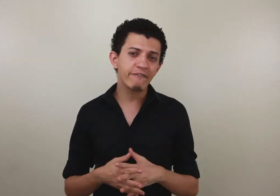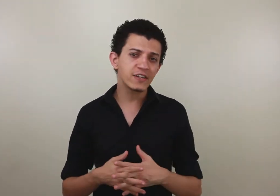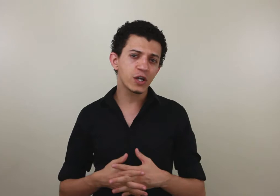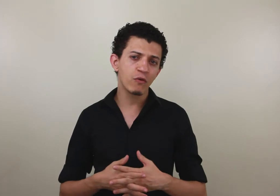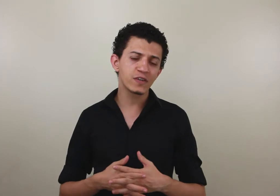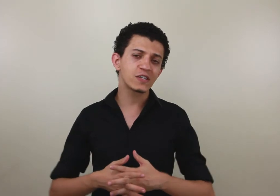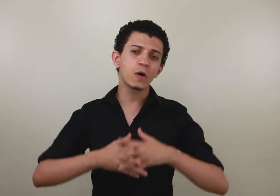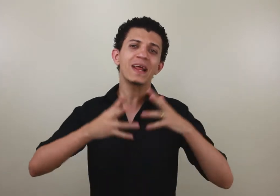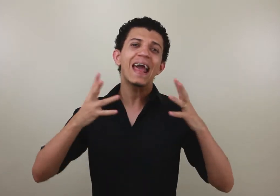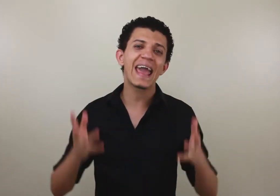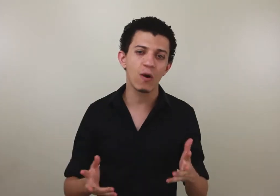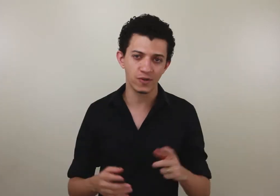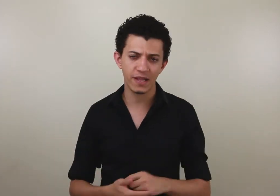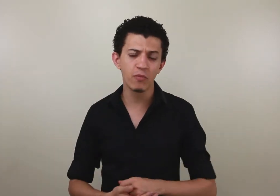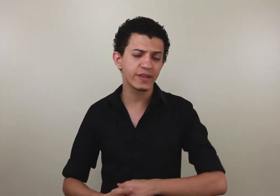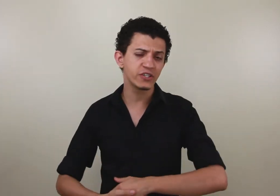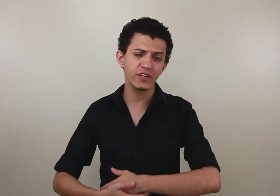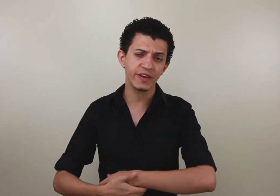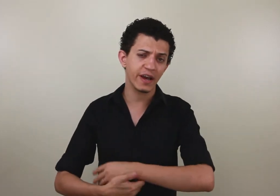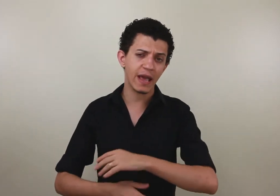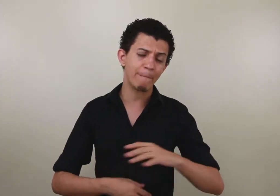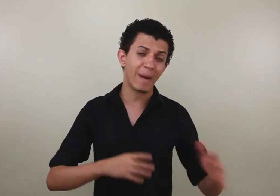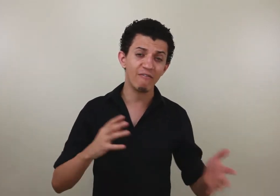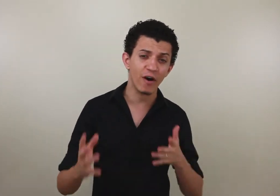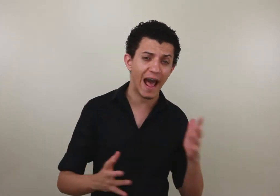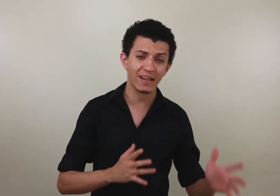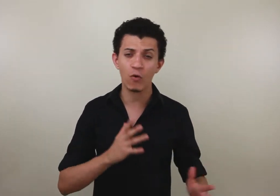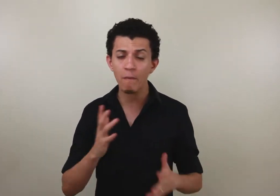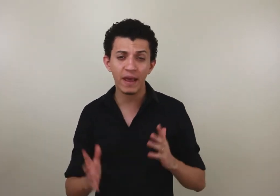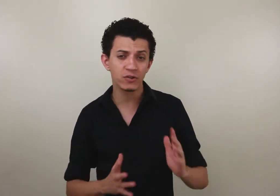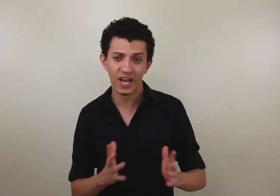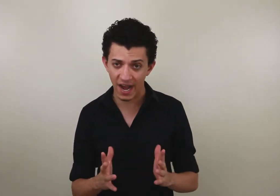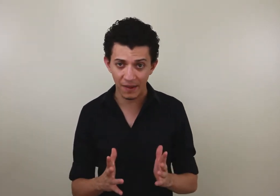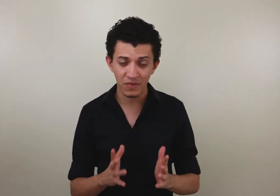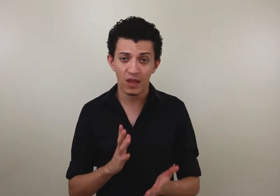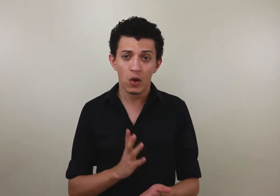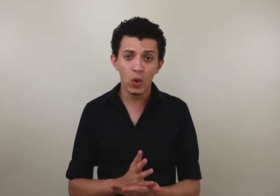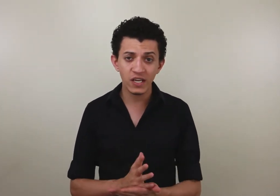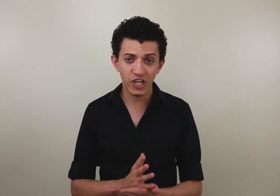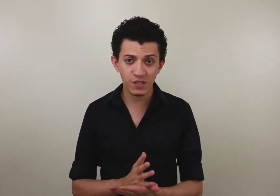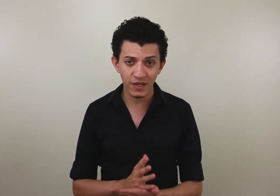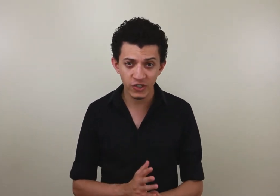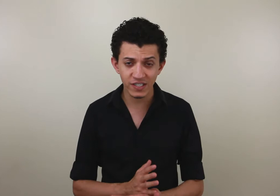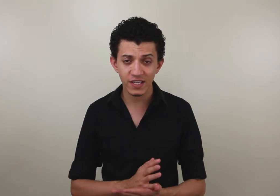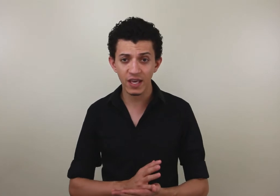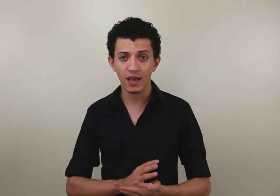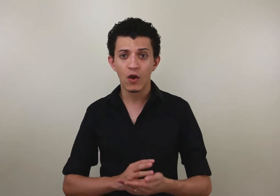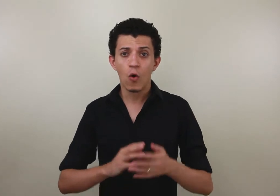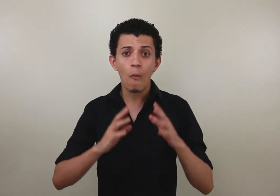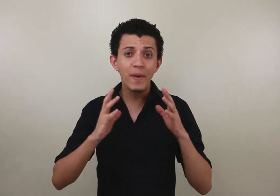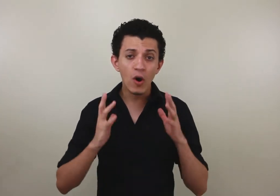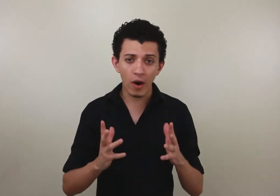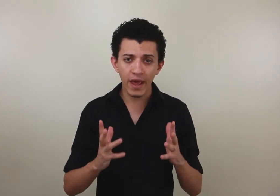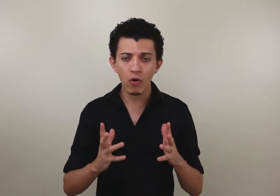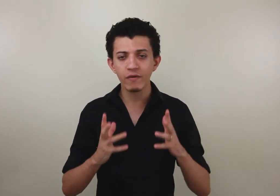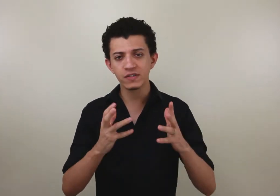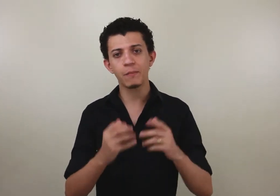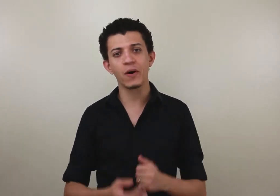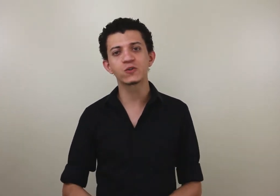refletir com você sobre erros. Tem muita gente que fica aí apavorada, com medo de errar. William Shakespeare disse que o pior erro que você pode